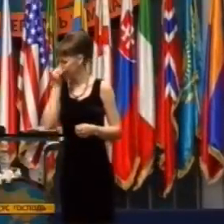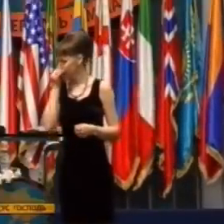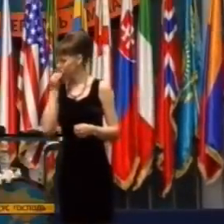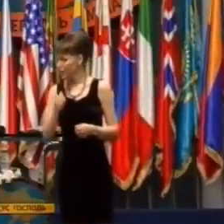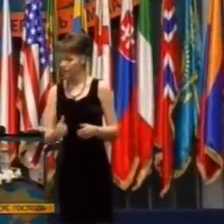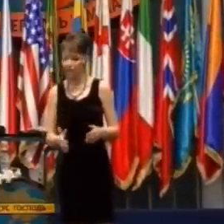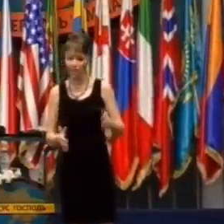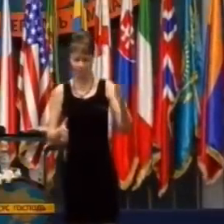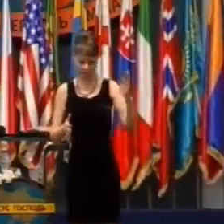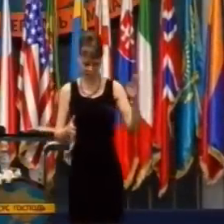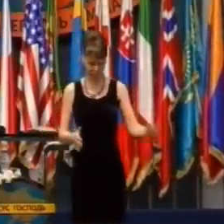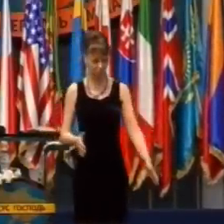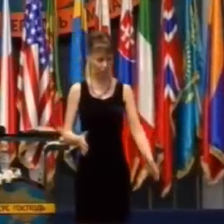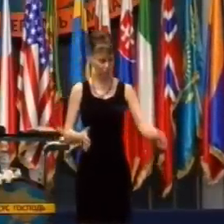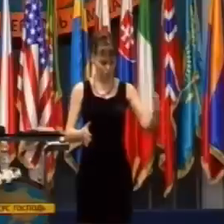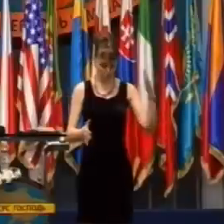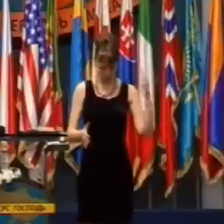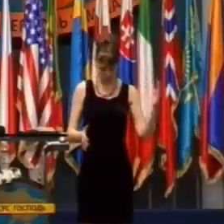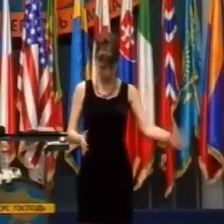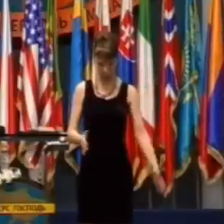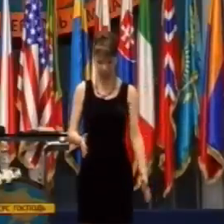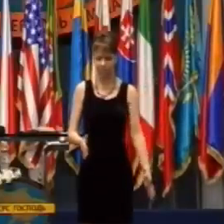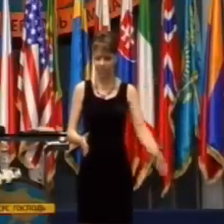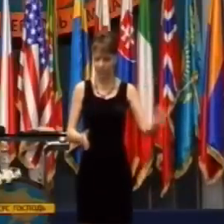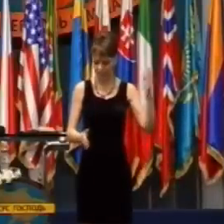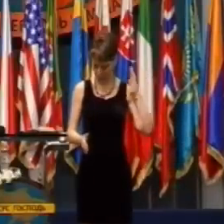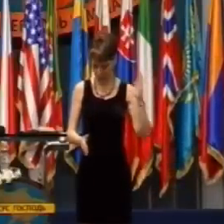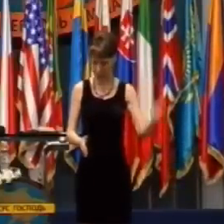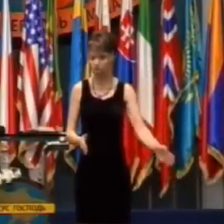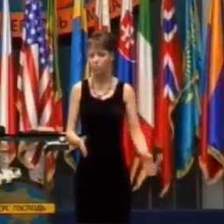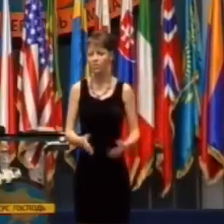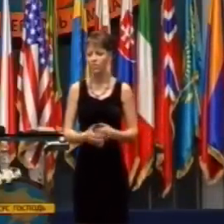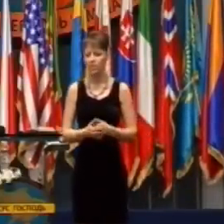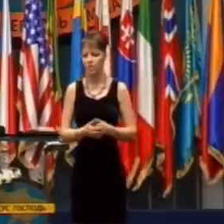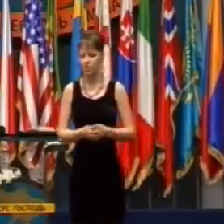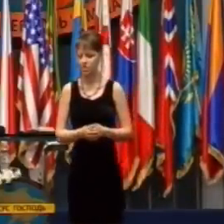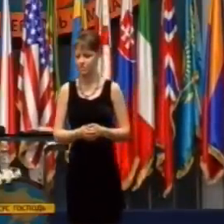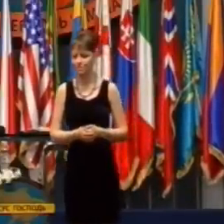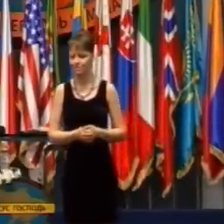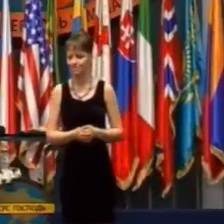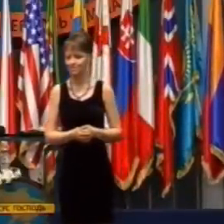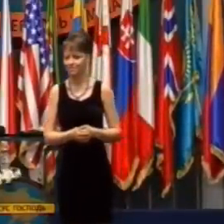a vedzte, že je to ako so psom. Musí vás to posluchnúť.